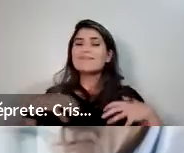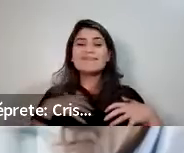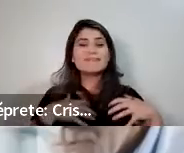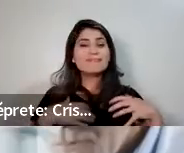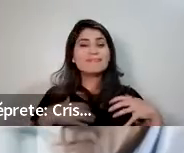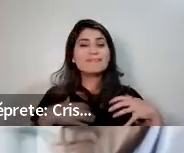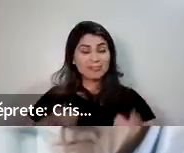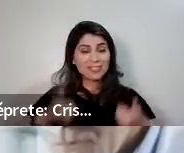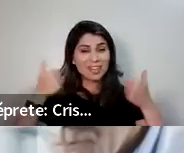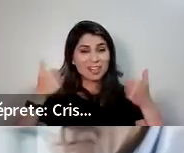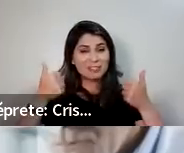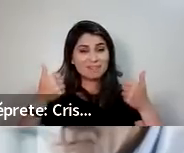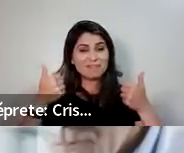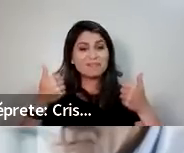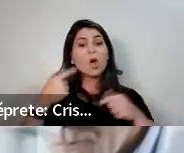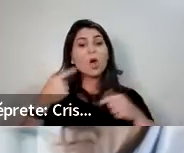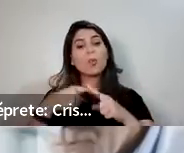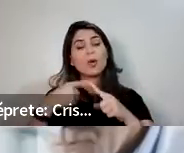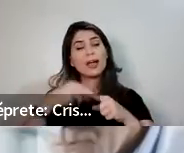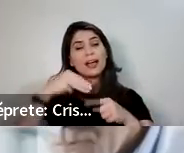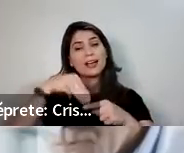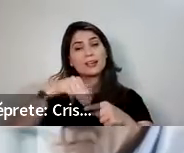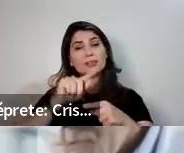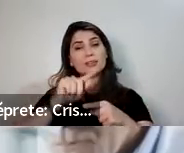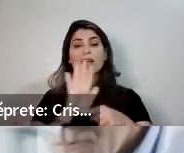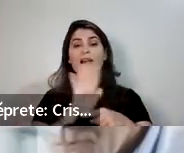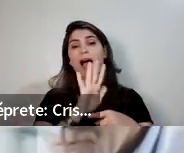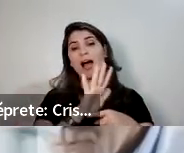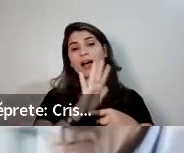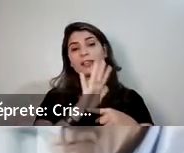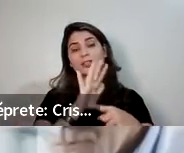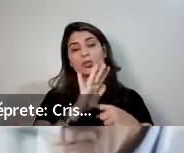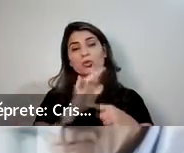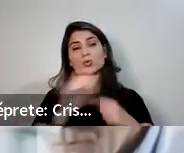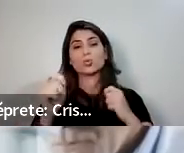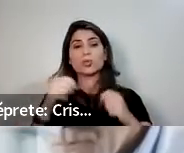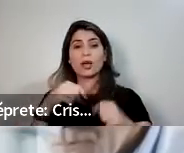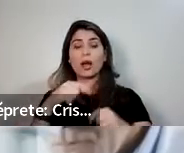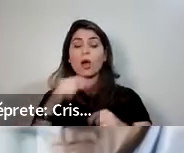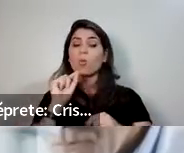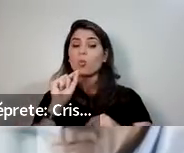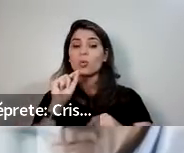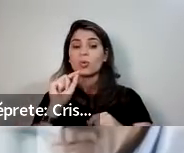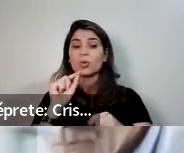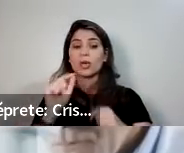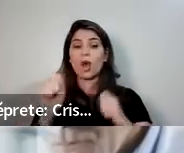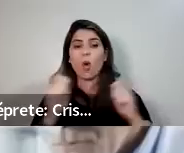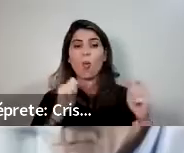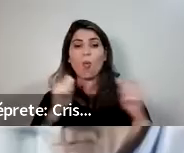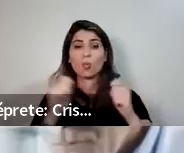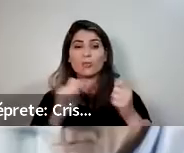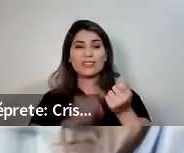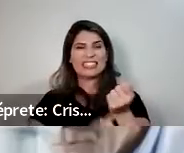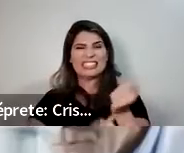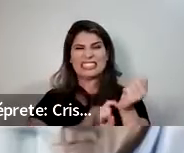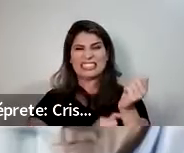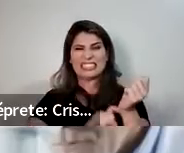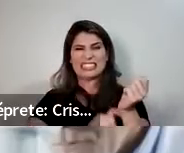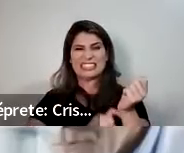ou prevenir o estresse. Ele é conhecido, o magnésio da forma como eu estou te apresentando, como um calmante natural.